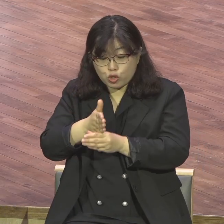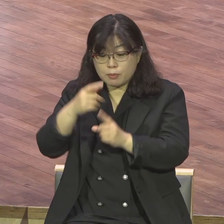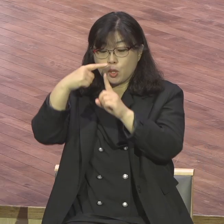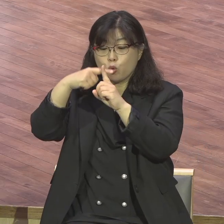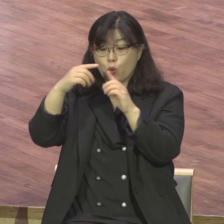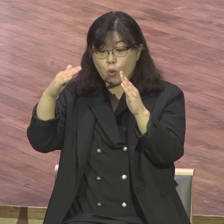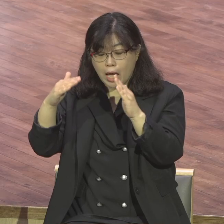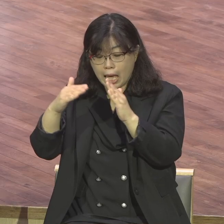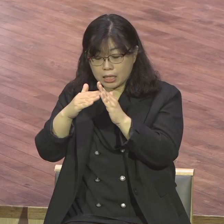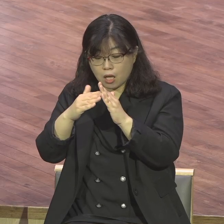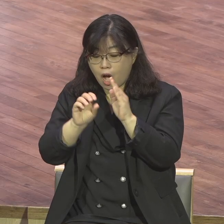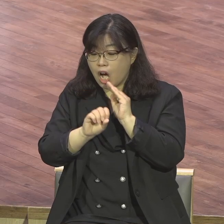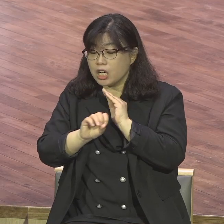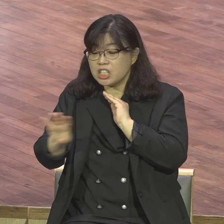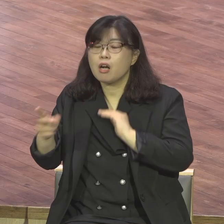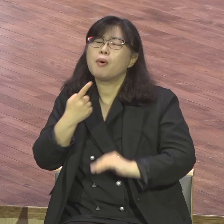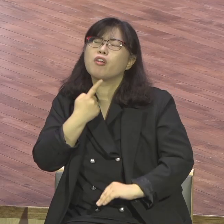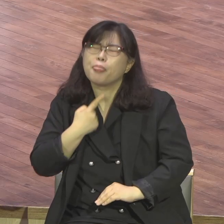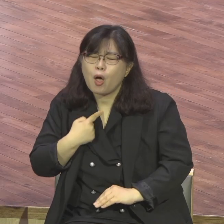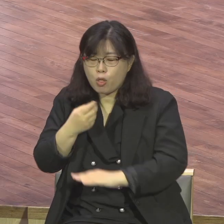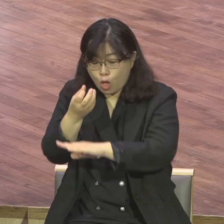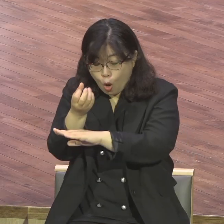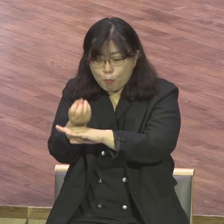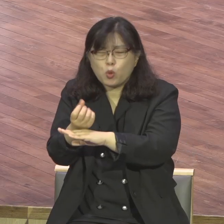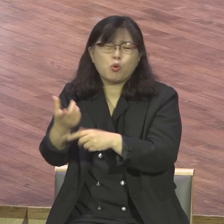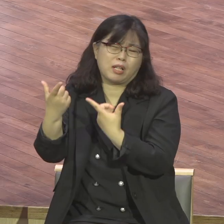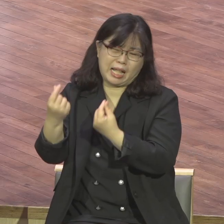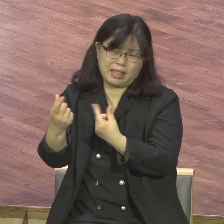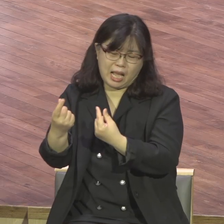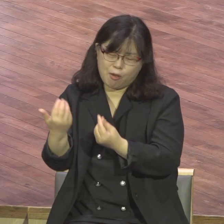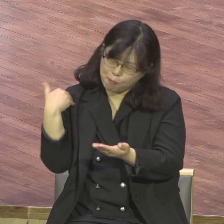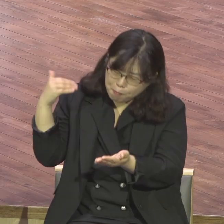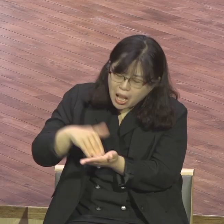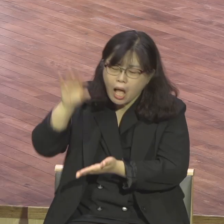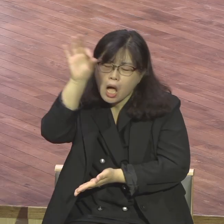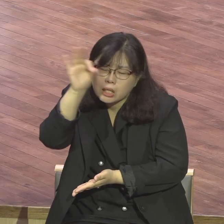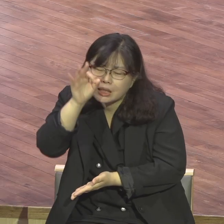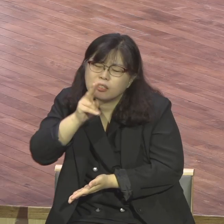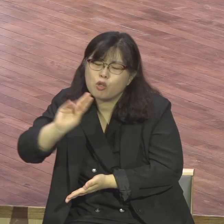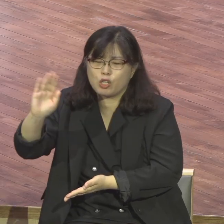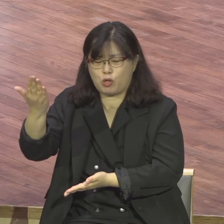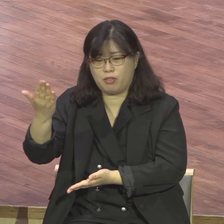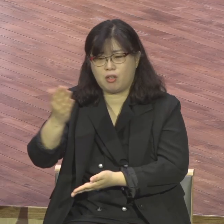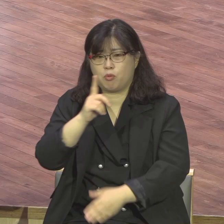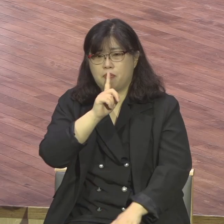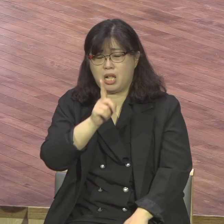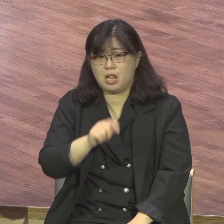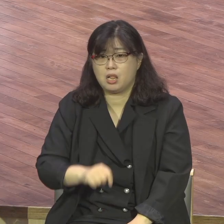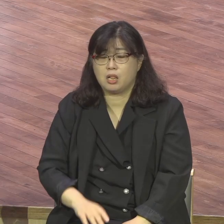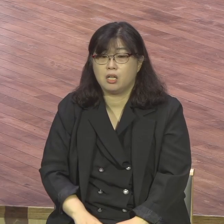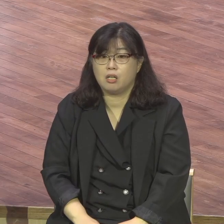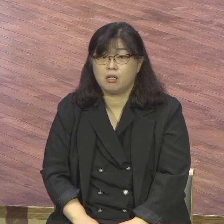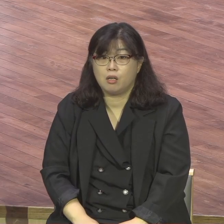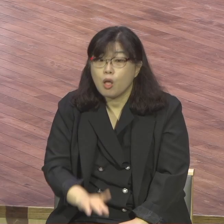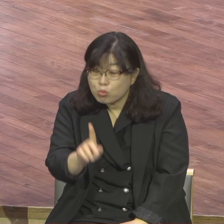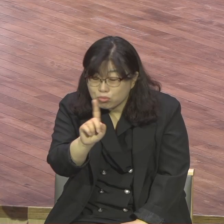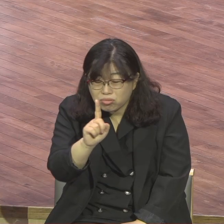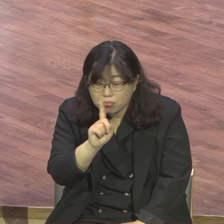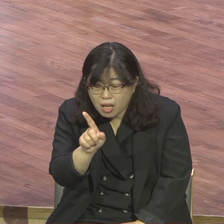보석 예배는 하나님이 받으시는 참단 예배가 사실상